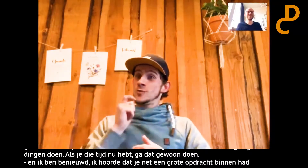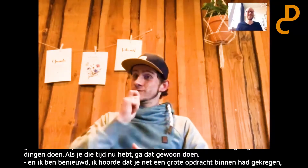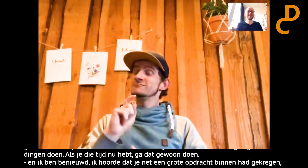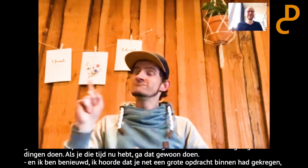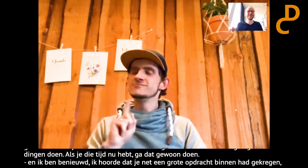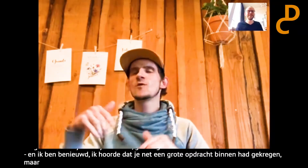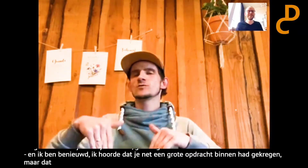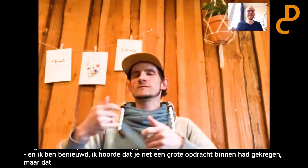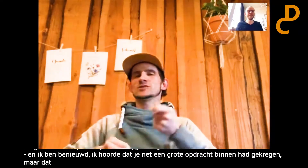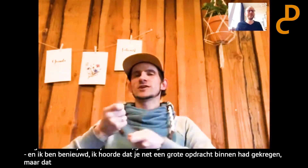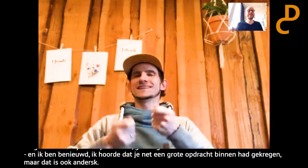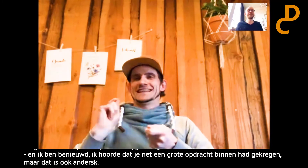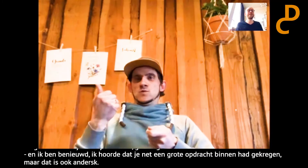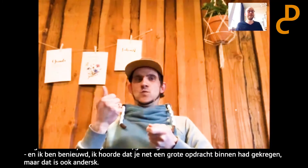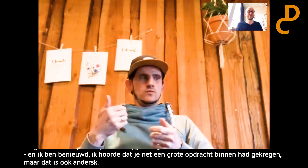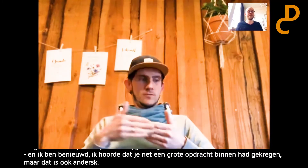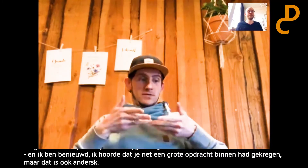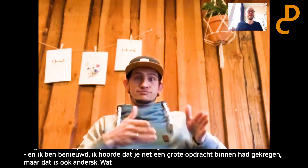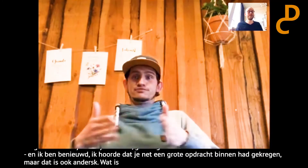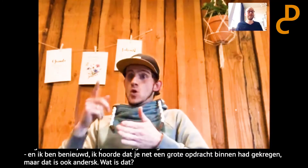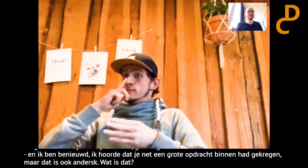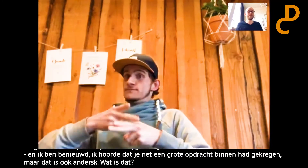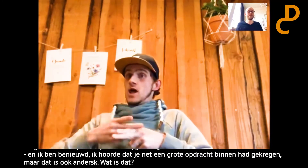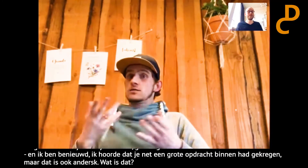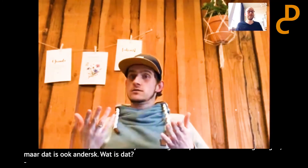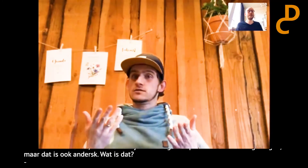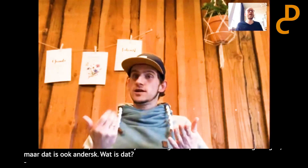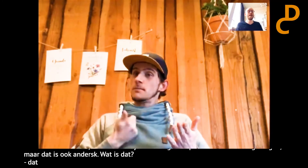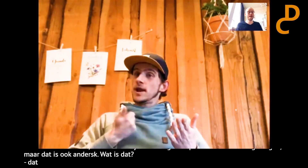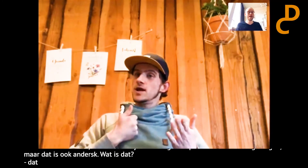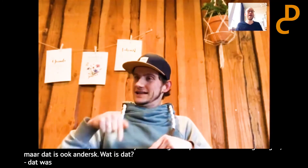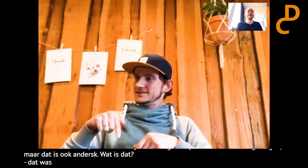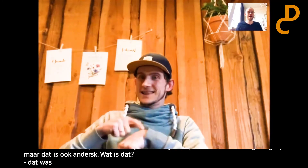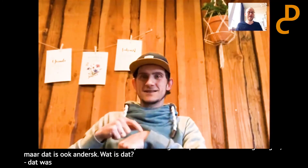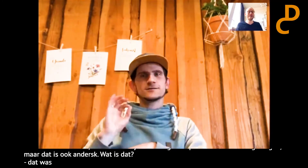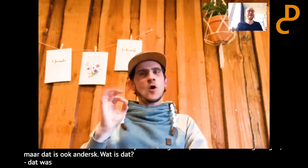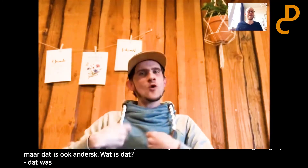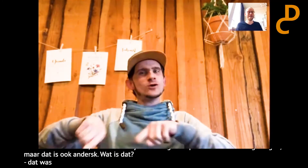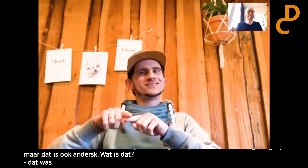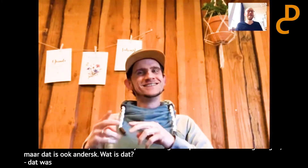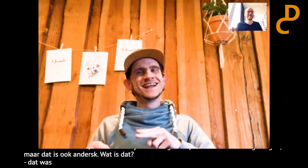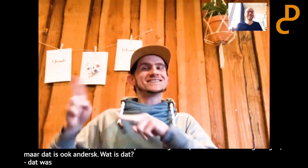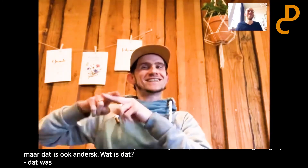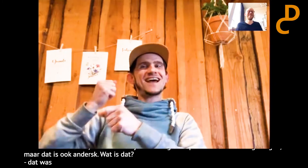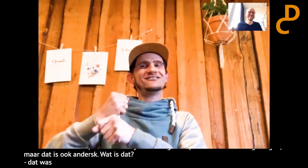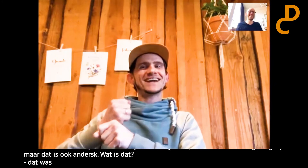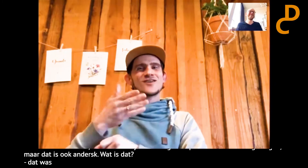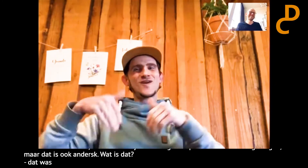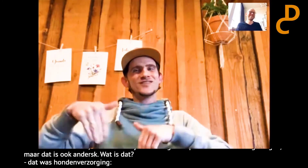ja. Het was een hele leuke opdracht. Dat was de hondenverzorging. Dat was nieuw. Dus we hadden ook puppies verwacht. Dus we dachten, oh, dat is een mooie tijd voor ons. Ook